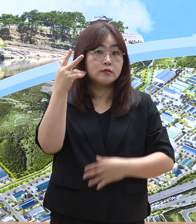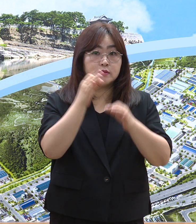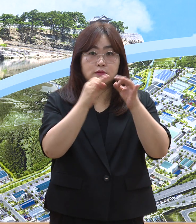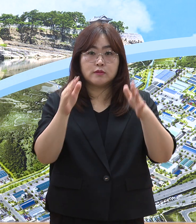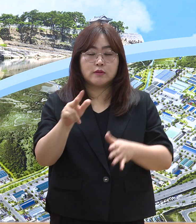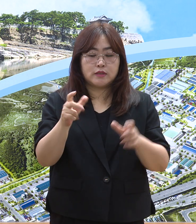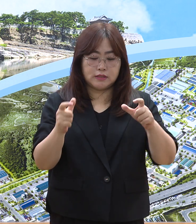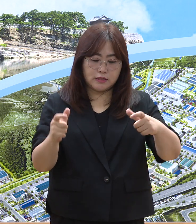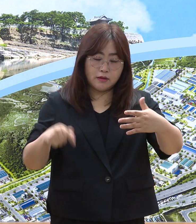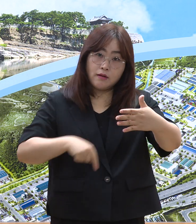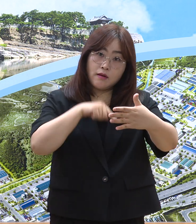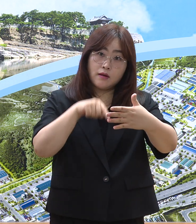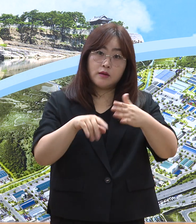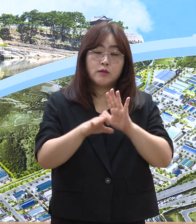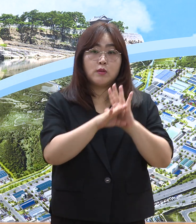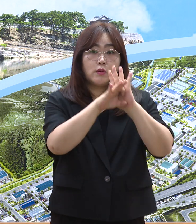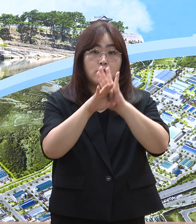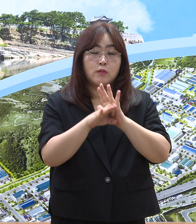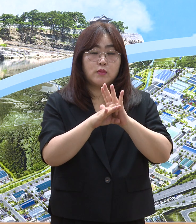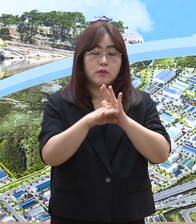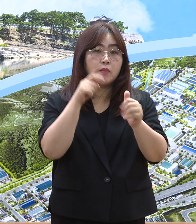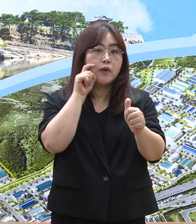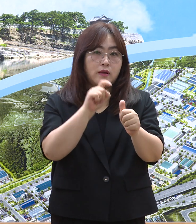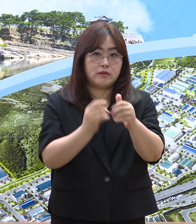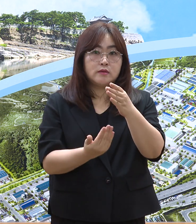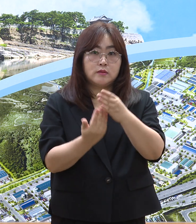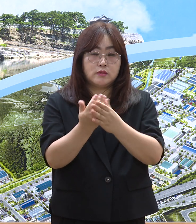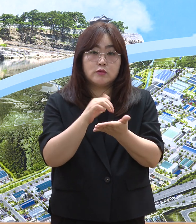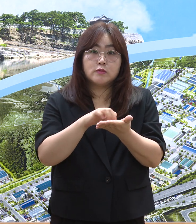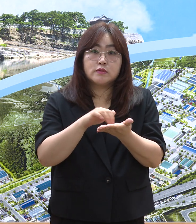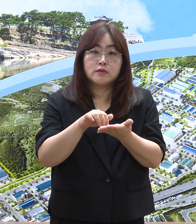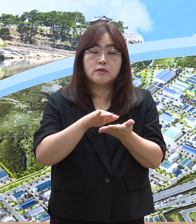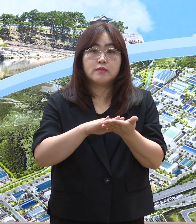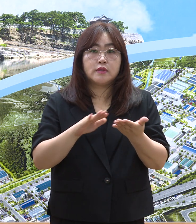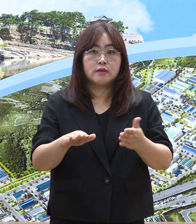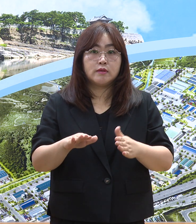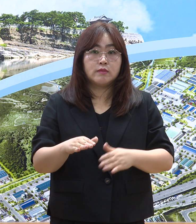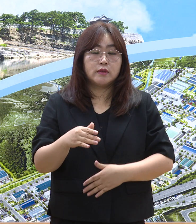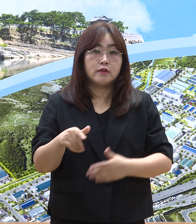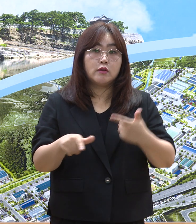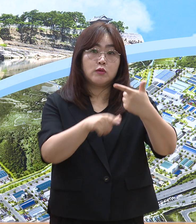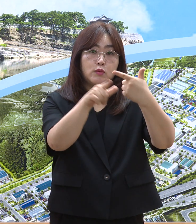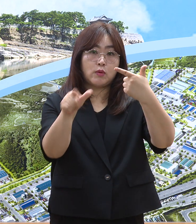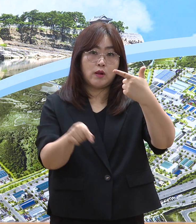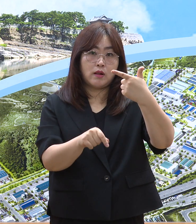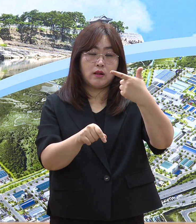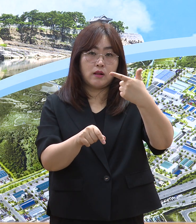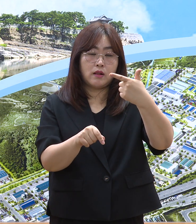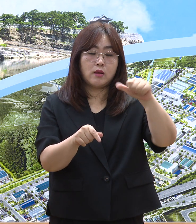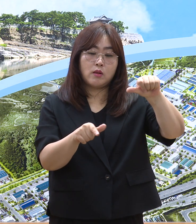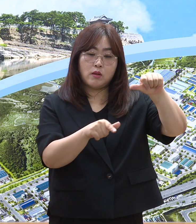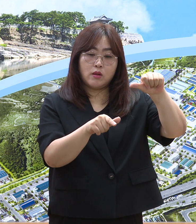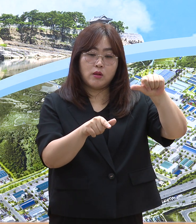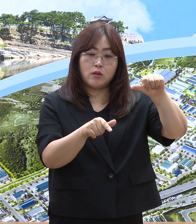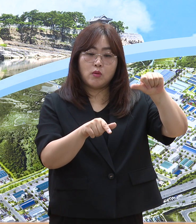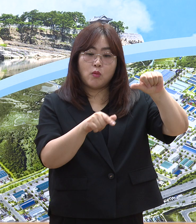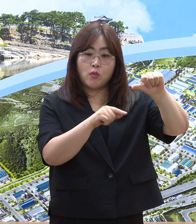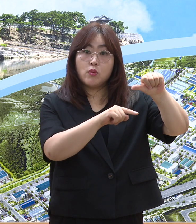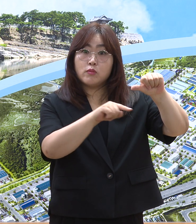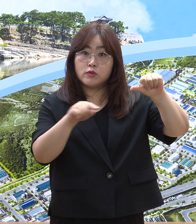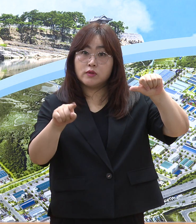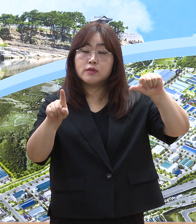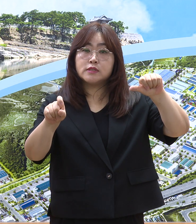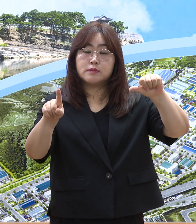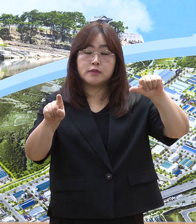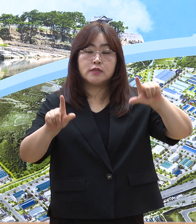우리 지역 내의 코로나19 발생 현황입니다. 이번 달 5일부터 11일까지